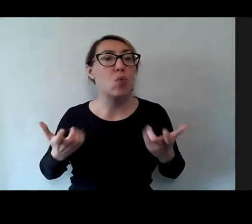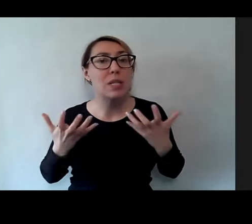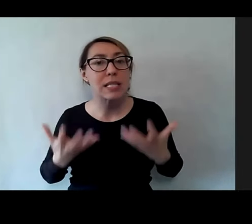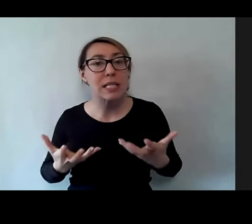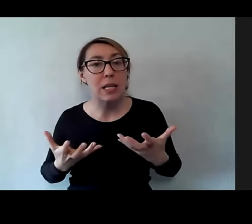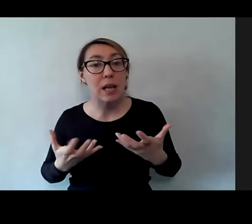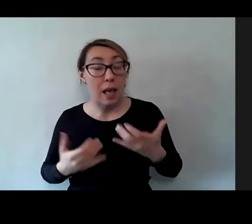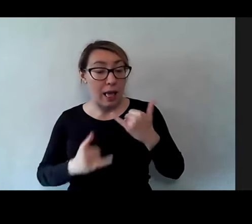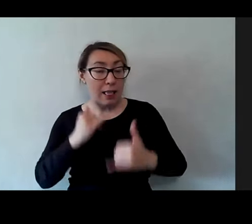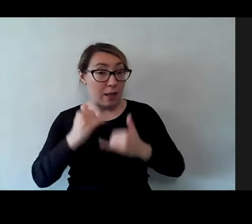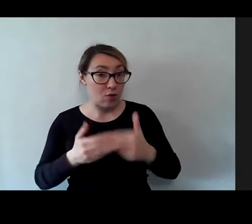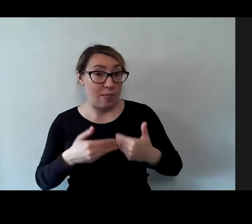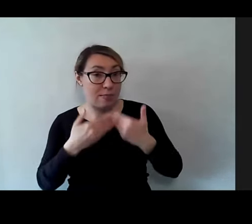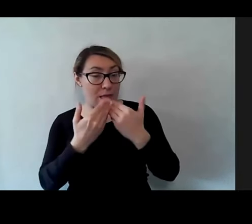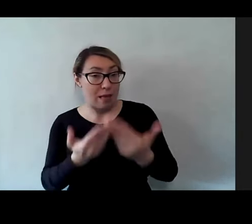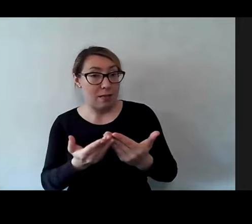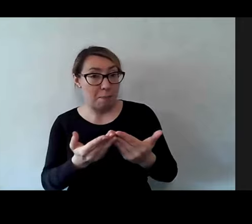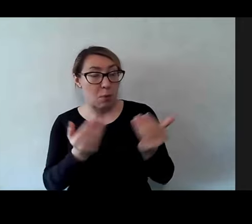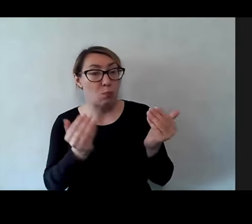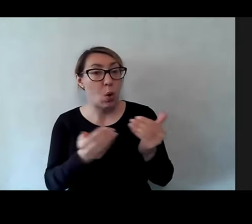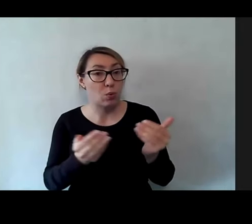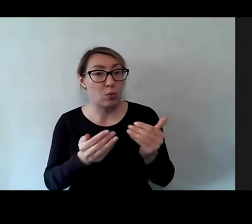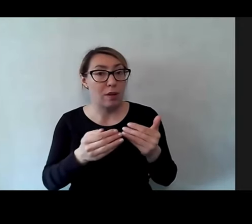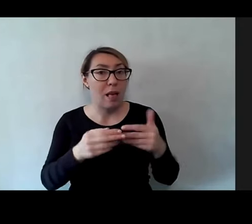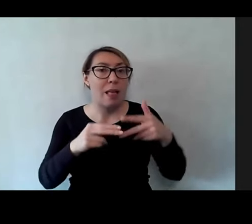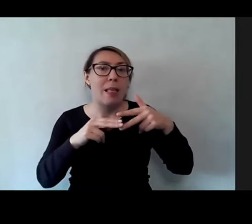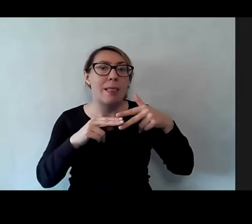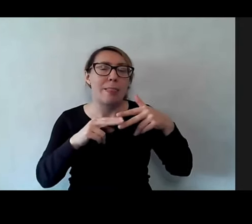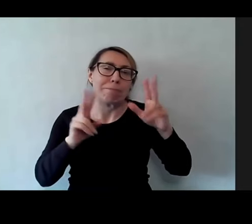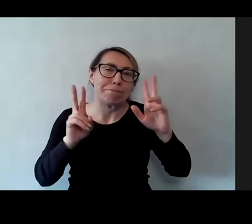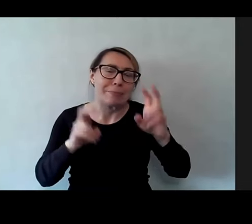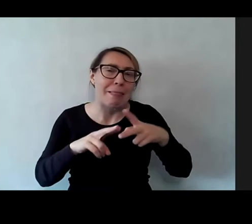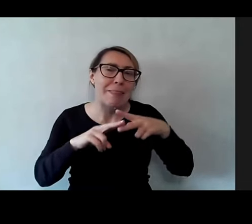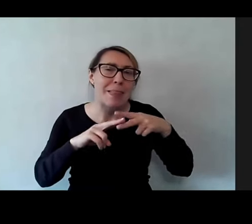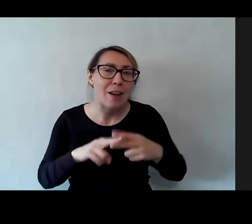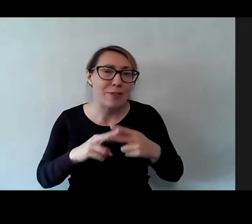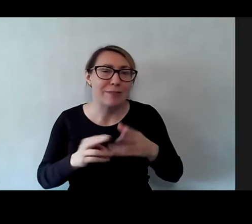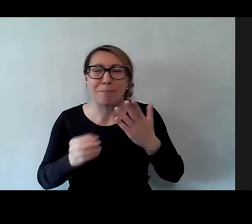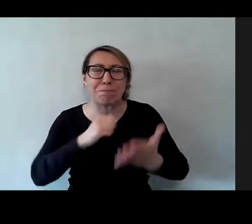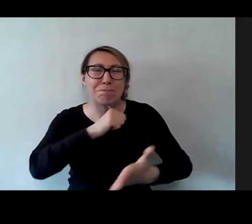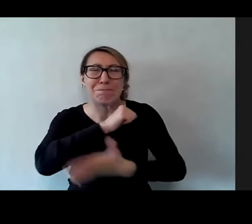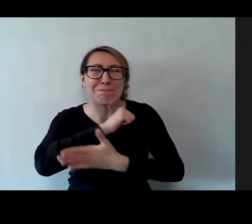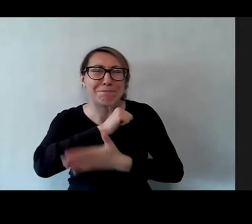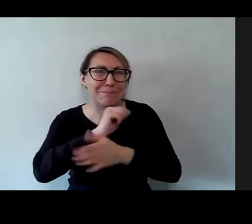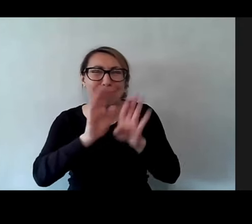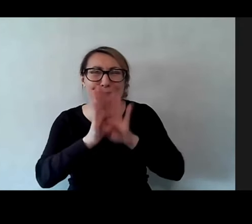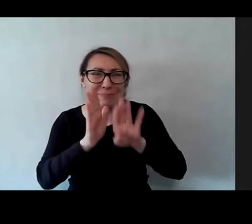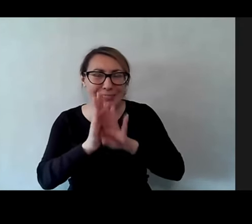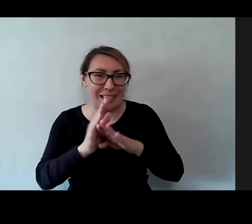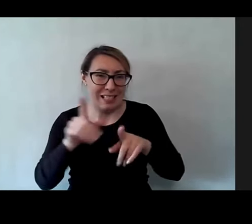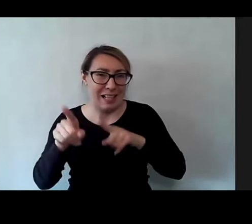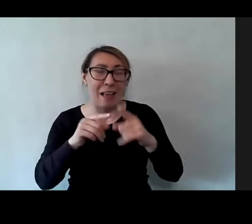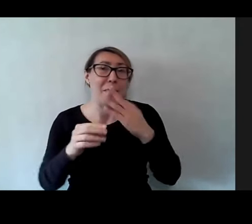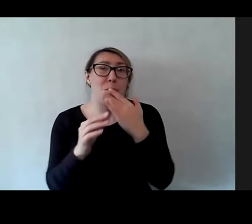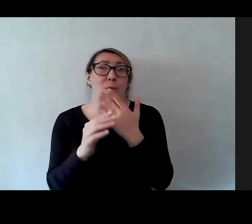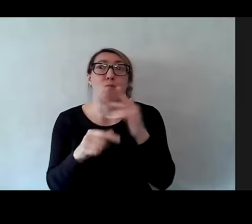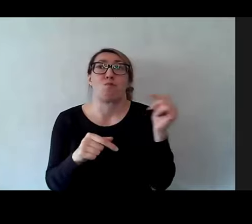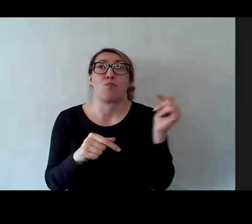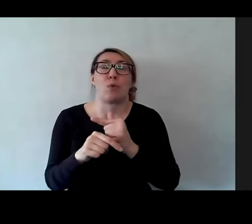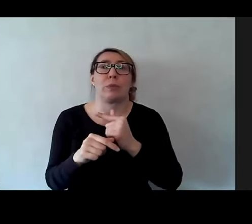poddając narzędzia, nawet w oparciu o proste znaki. Ja nie mówię, że musimy się wznieść na te wyżyny